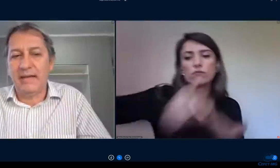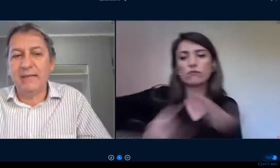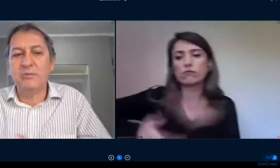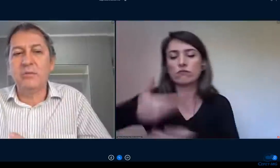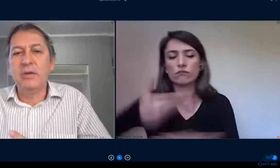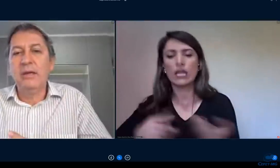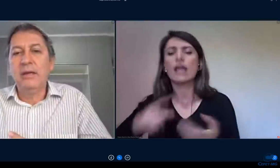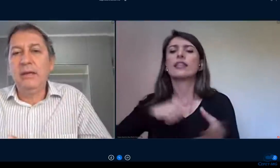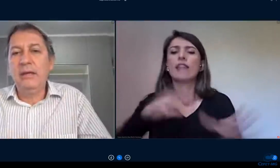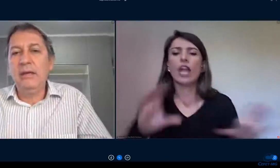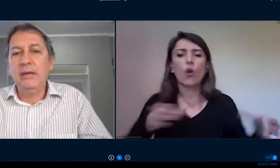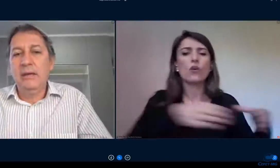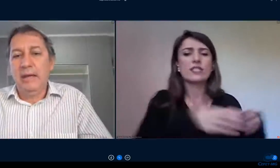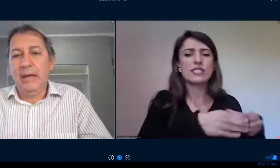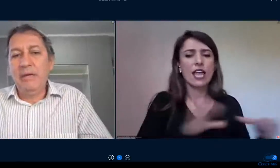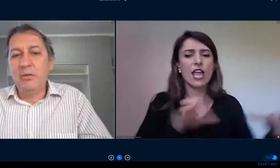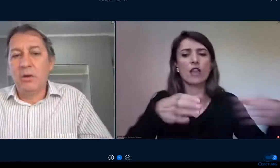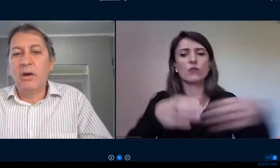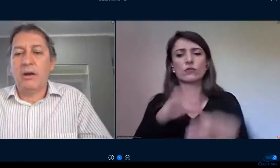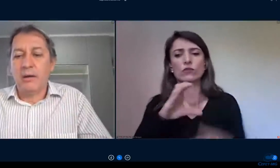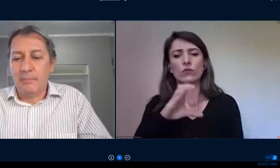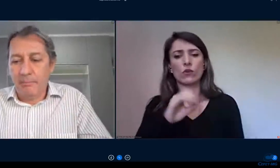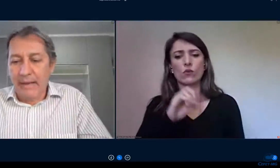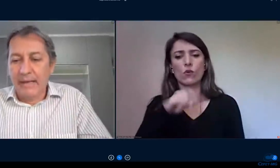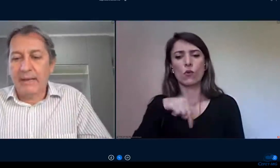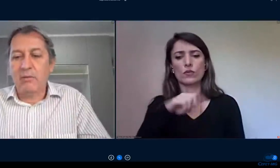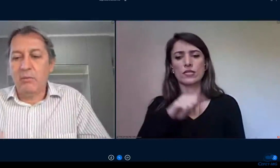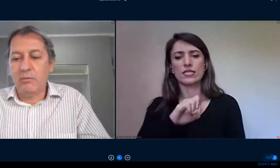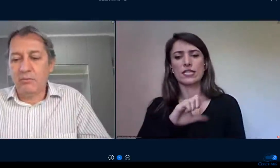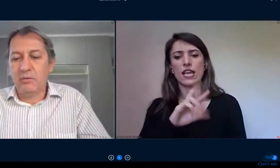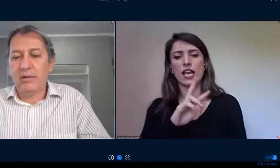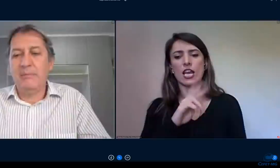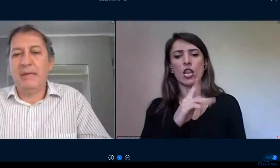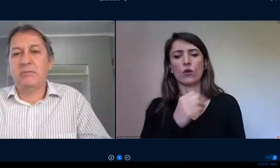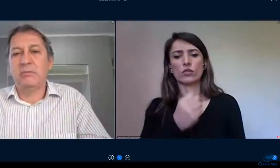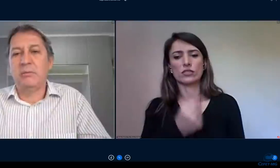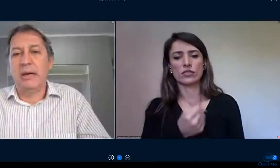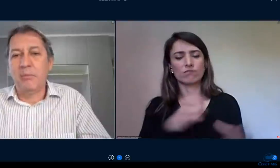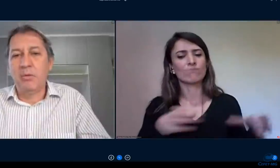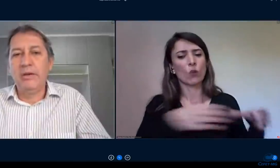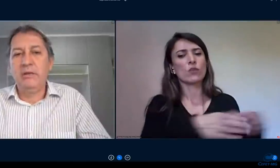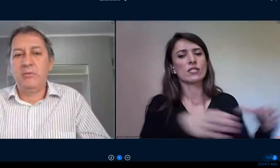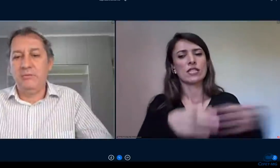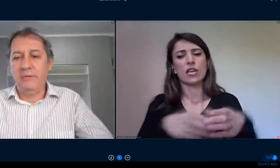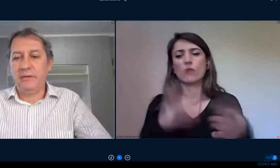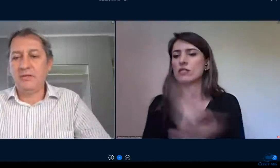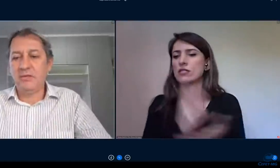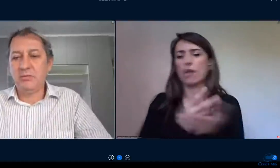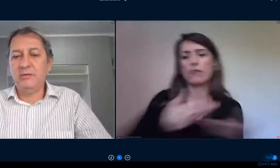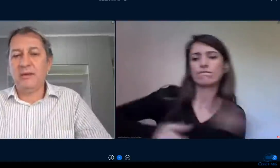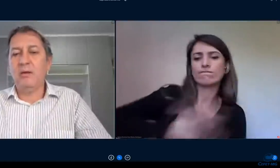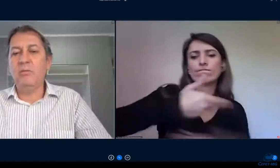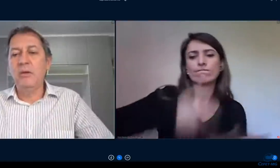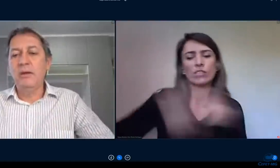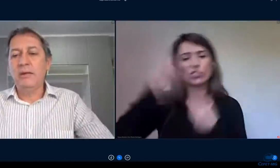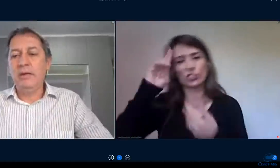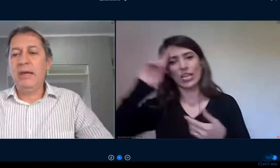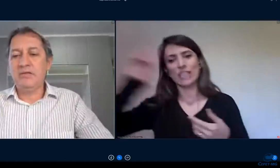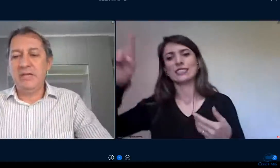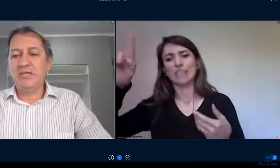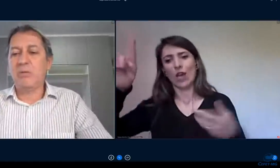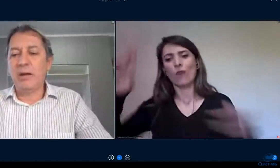especializados e melhor para o funcionamento harmônico enfim da instituição